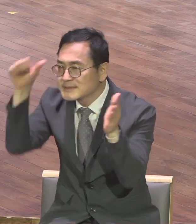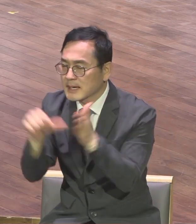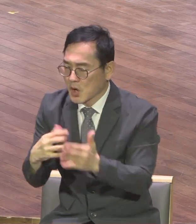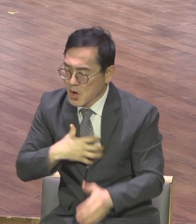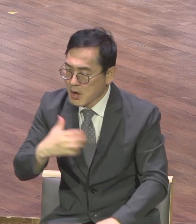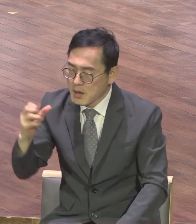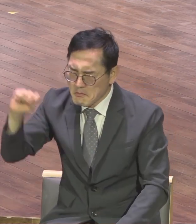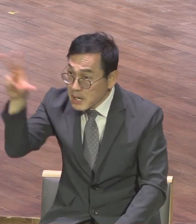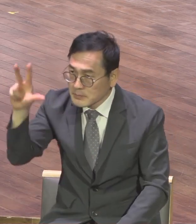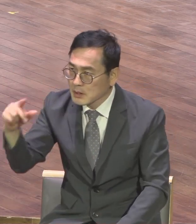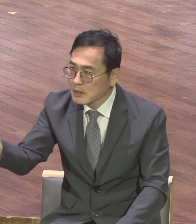몰아칩니다